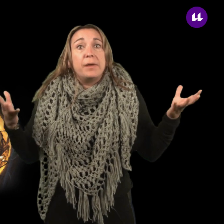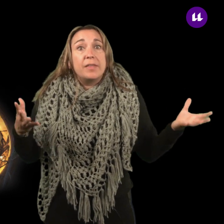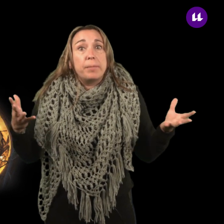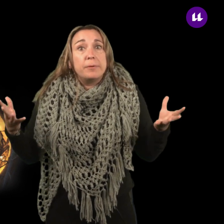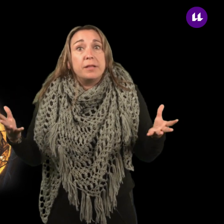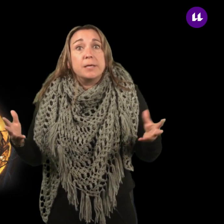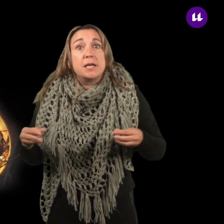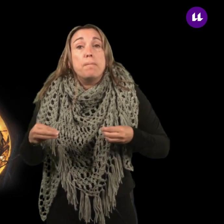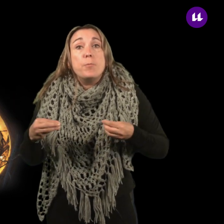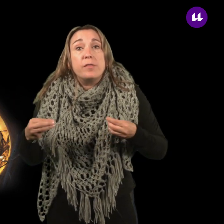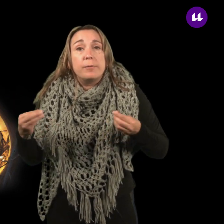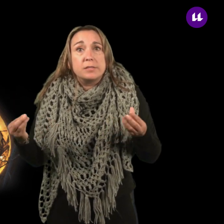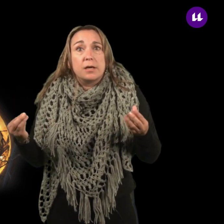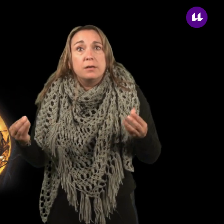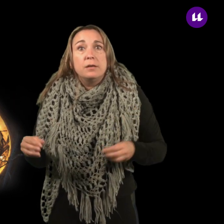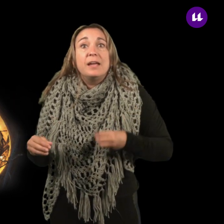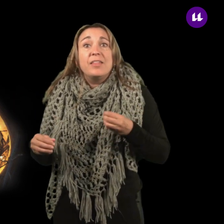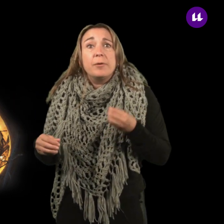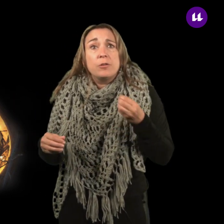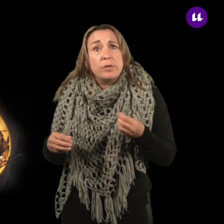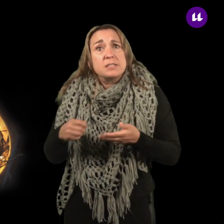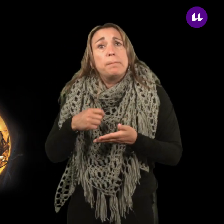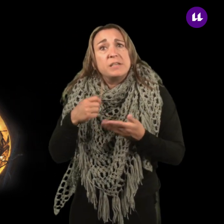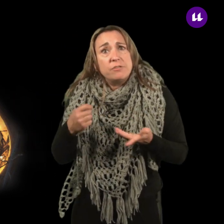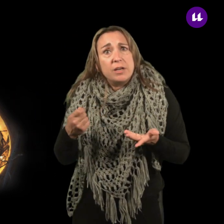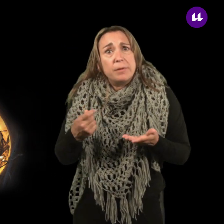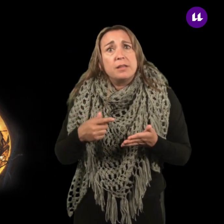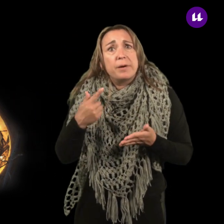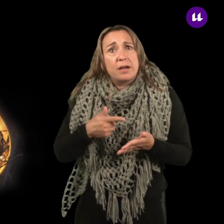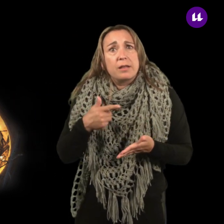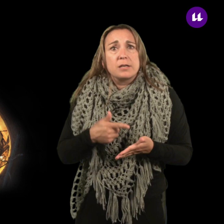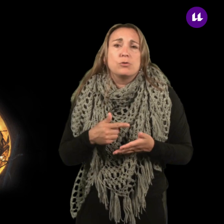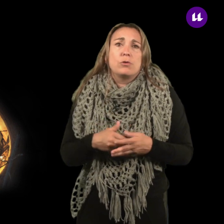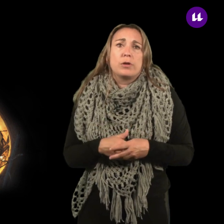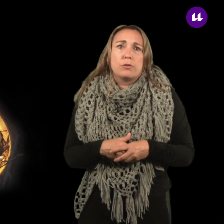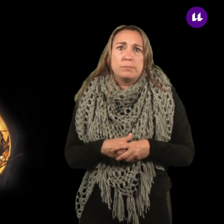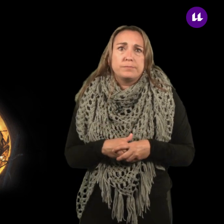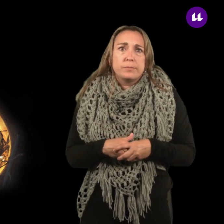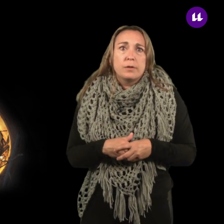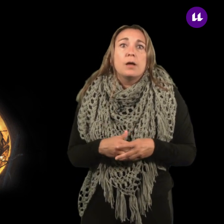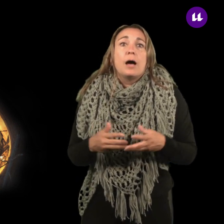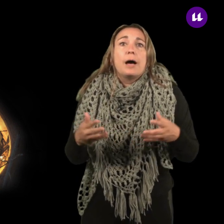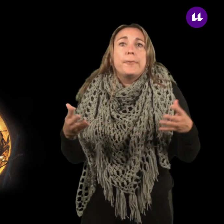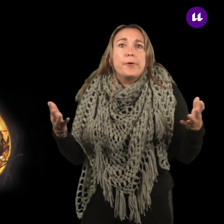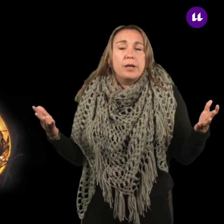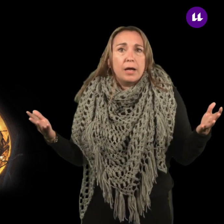medidas preventivas sean muy diversas y deben estudiarse específicamente para cada caso en concreto. A modo general,